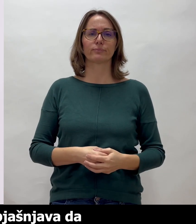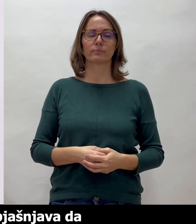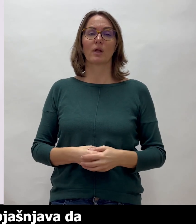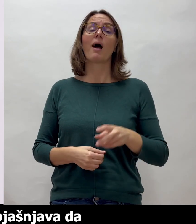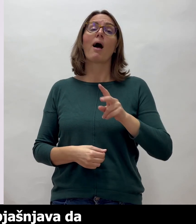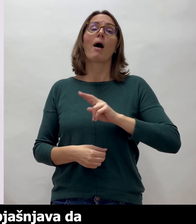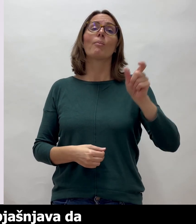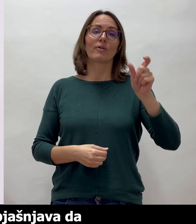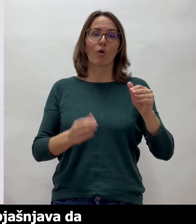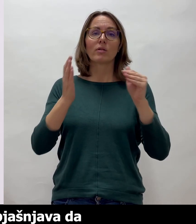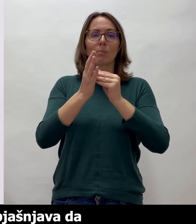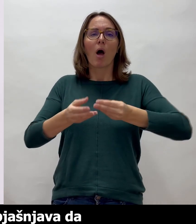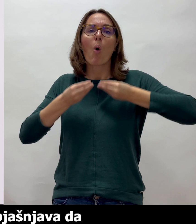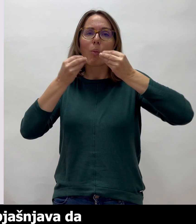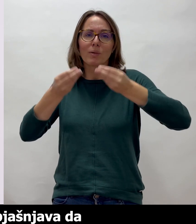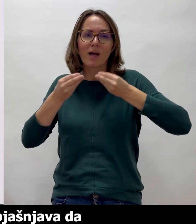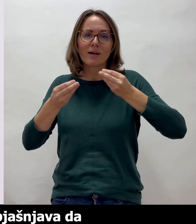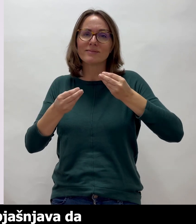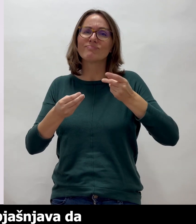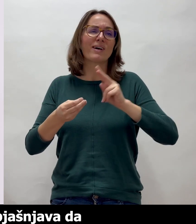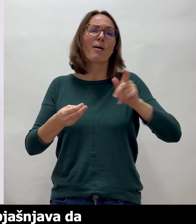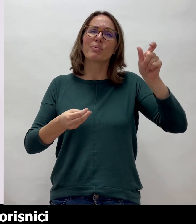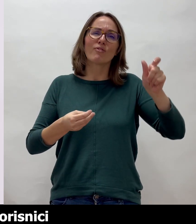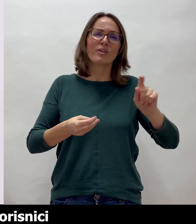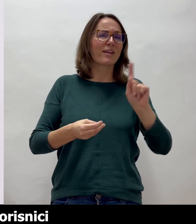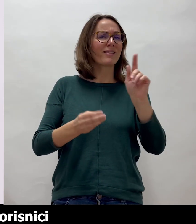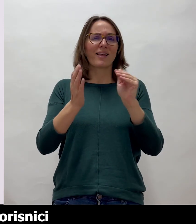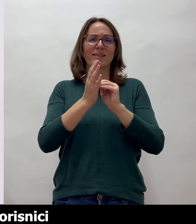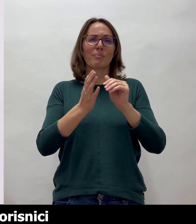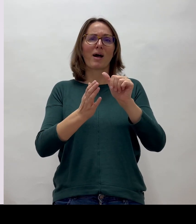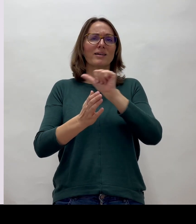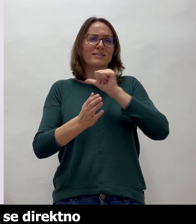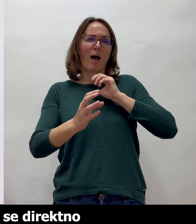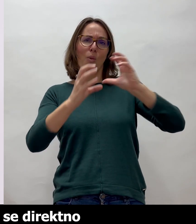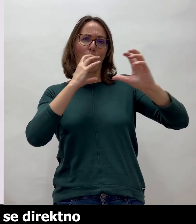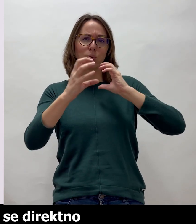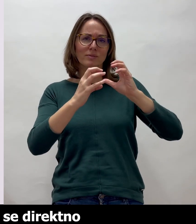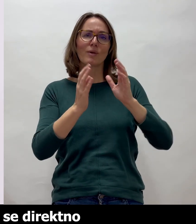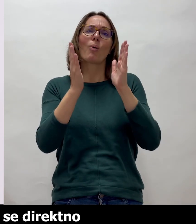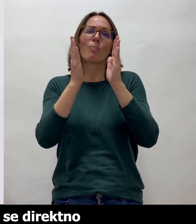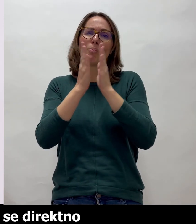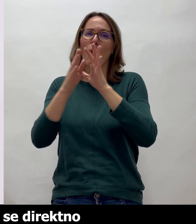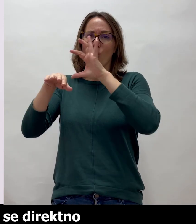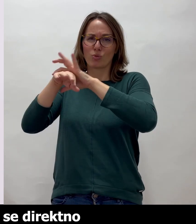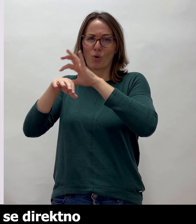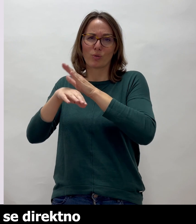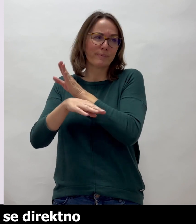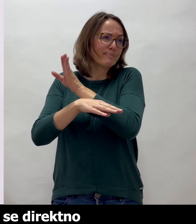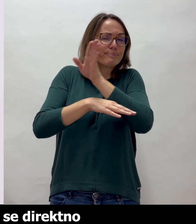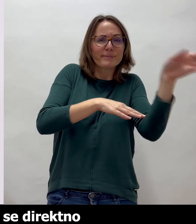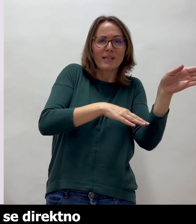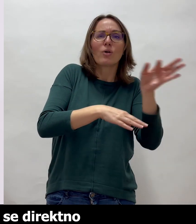Prevoditelj tada objašnjava da ne smije samostalno odgovarati na pitanja o korisnici, te moli doktora da se direktno